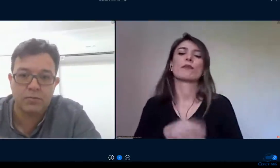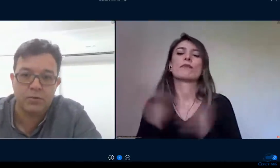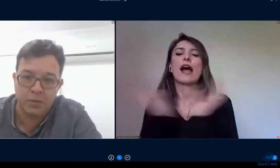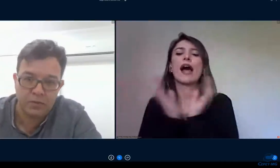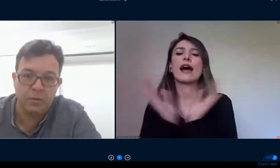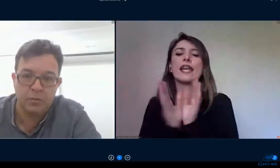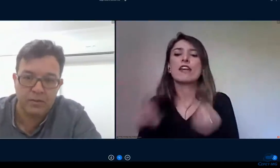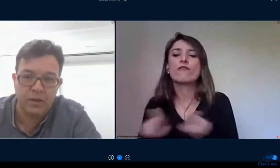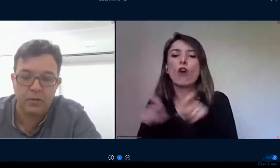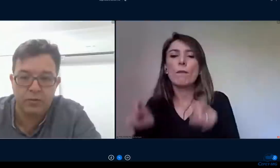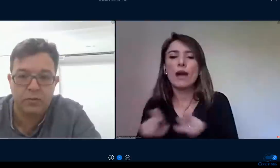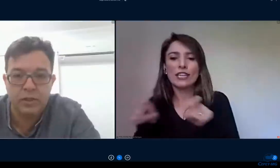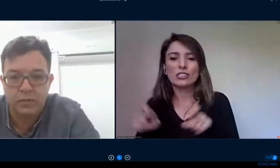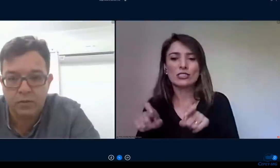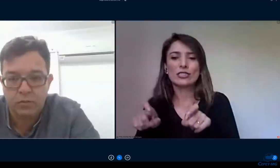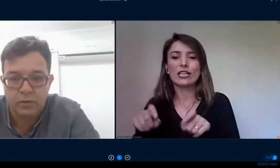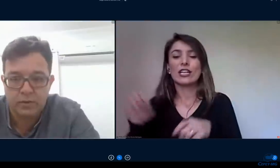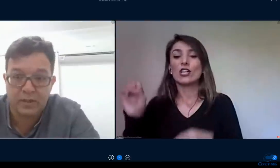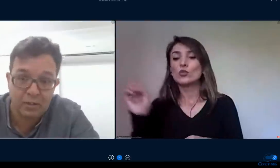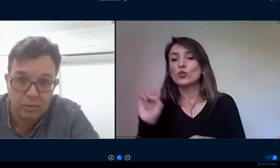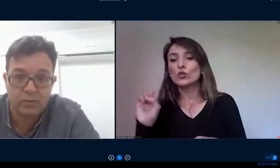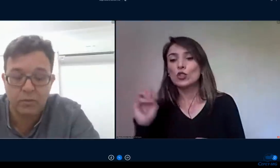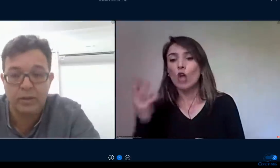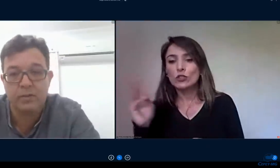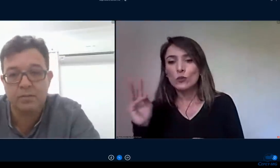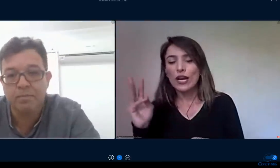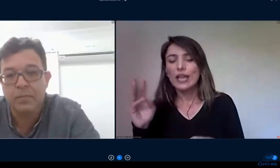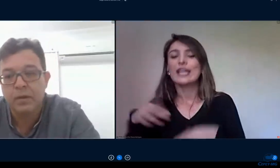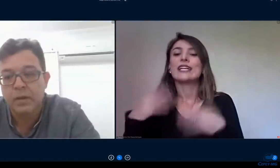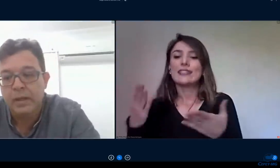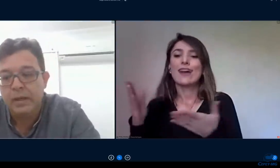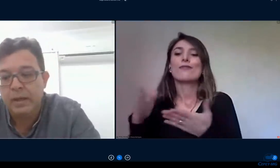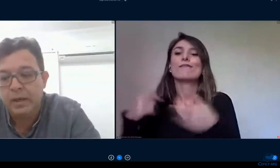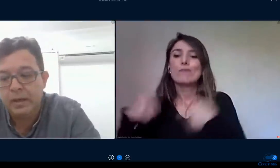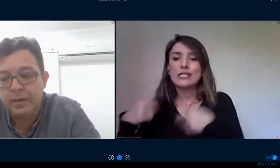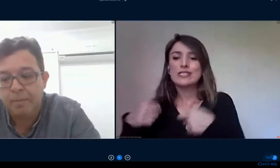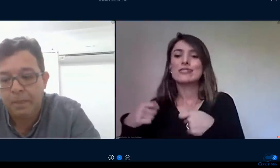de alguns softwares para disponibilizar os estudantes de algumas graduações